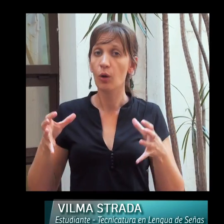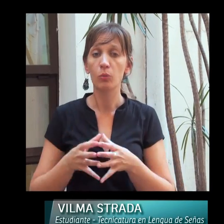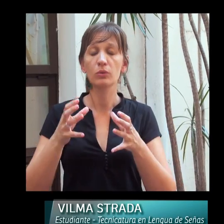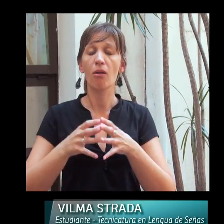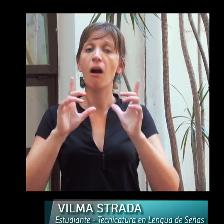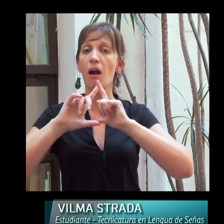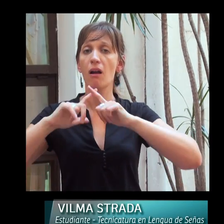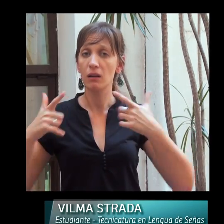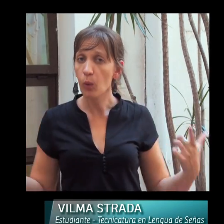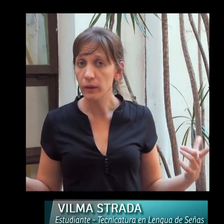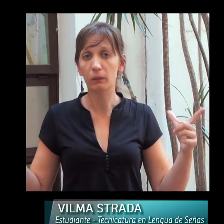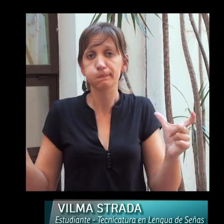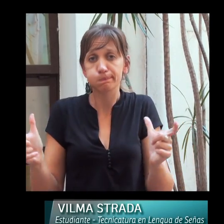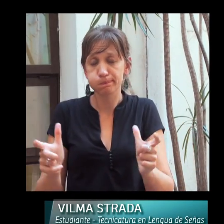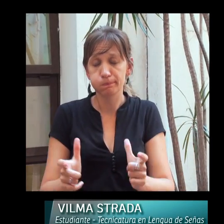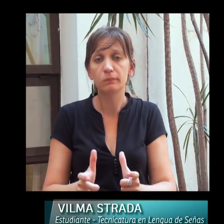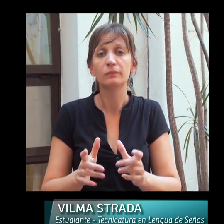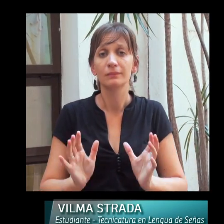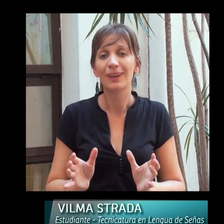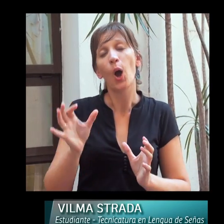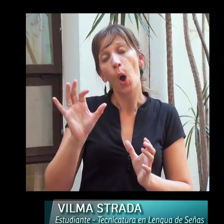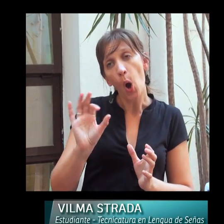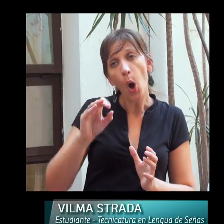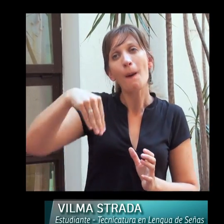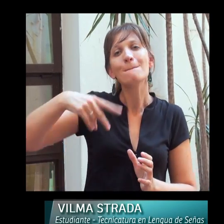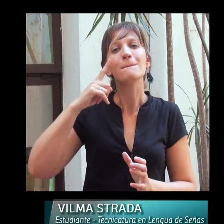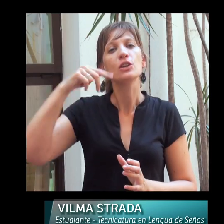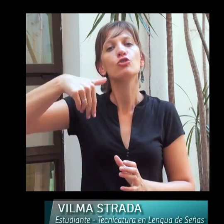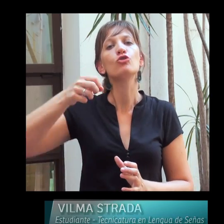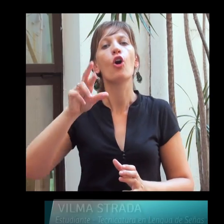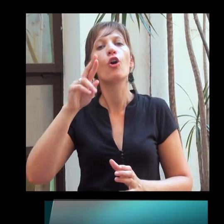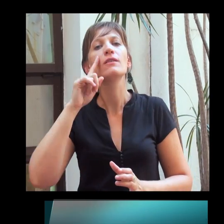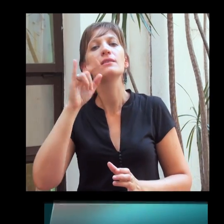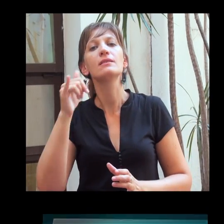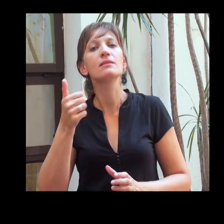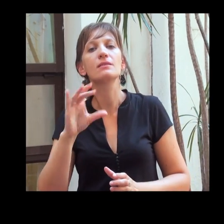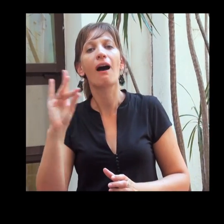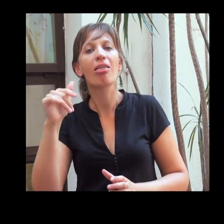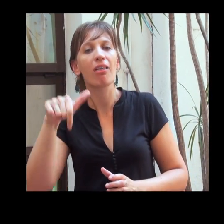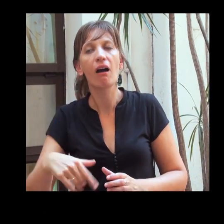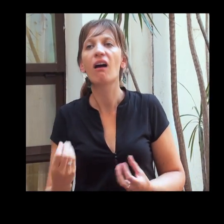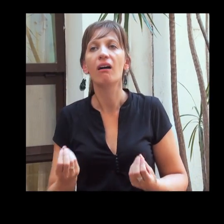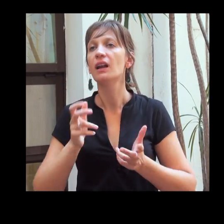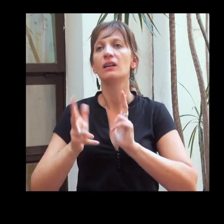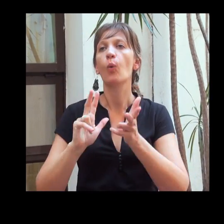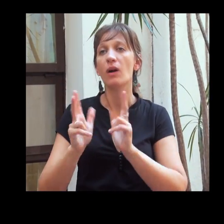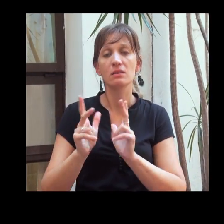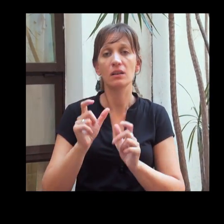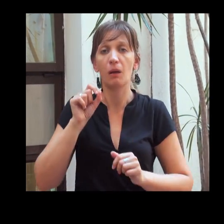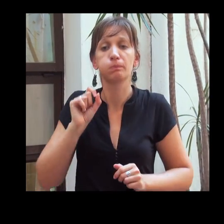importante decirlo. Una comunidad lingüística minoritada, minoritaria o minorizada, que habla una lengua que se habla